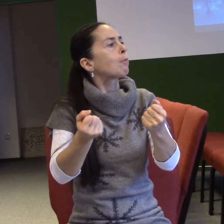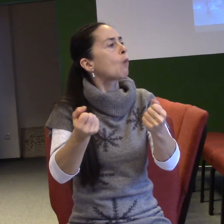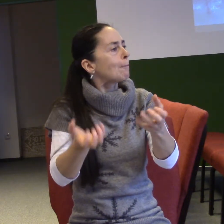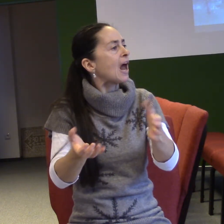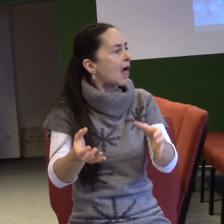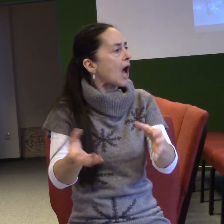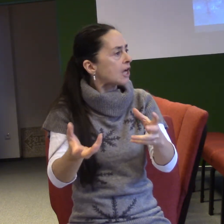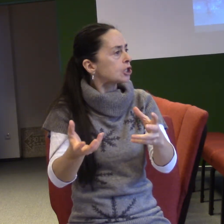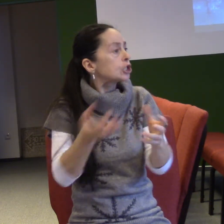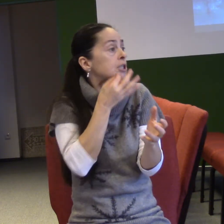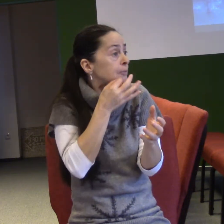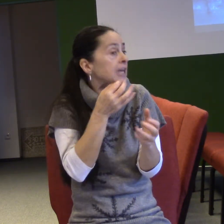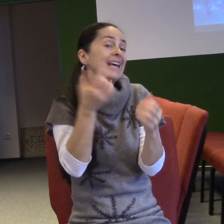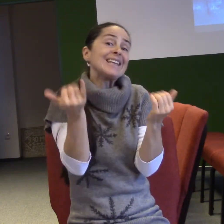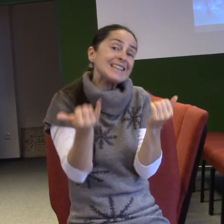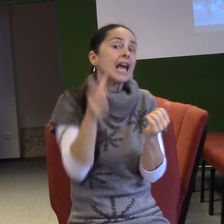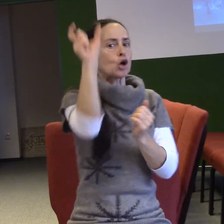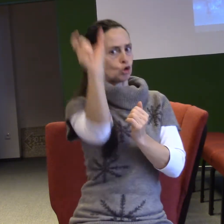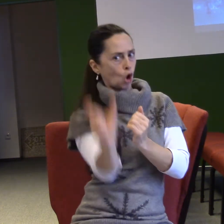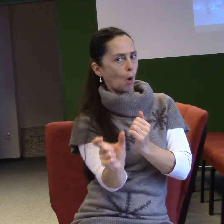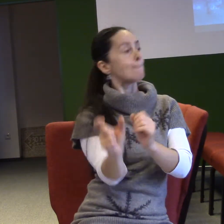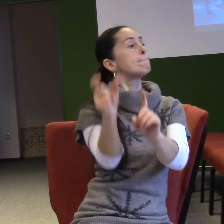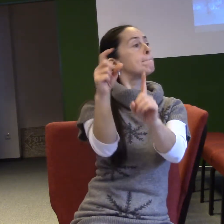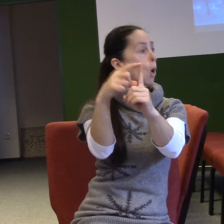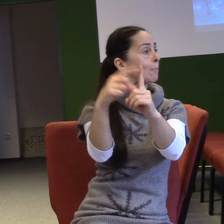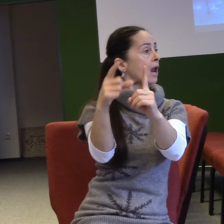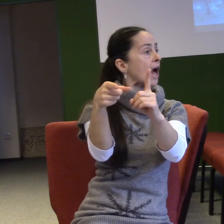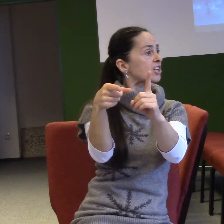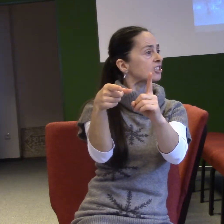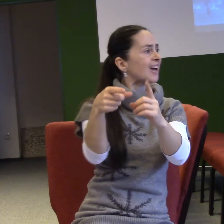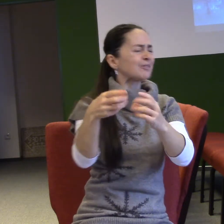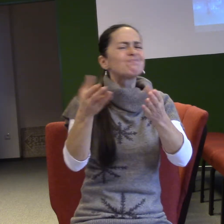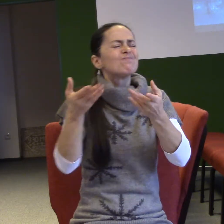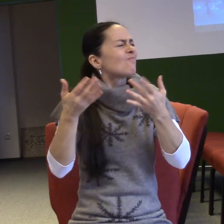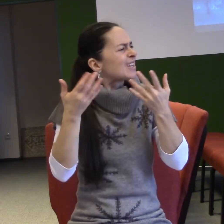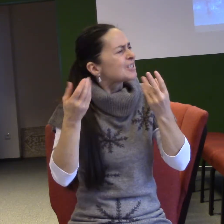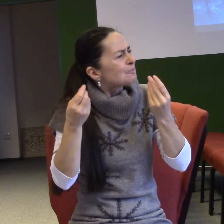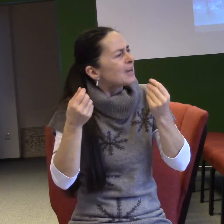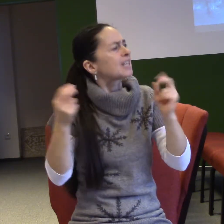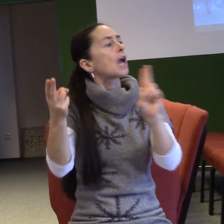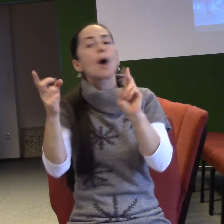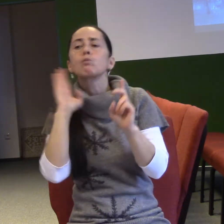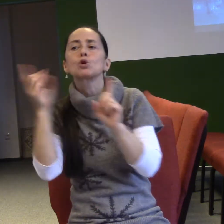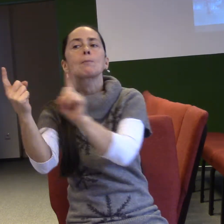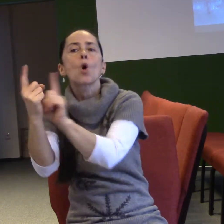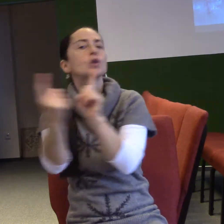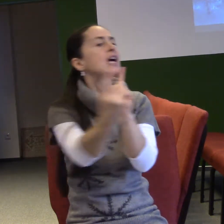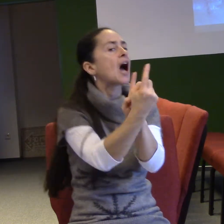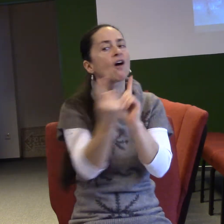pracuje jako popelář, tak to nutně lidi kolem něho ucítí. Jinými slovy, tam, kde býváš, tam, kde stáváš, tak to do